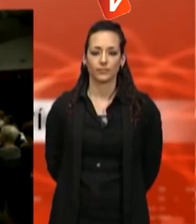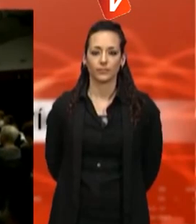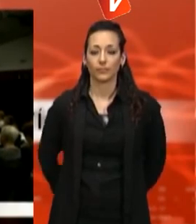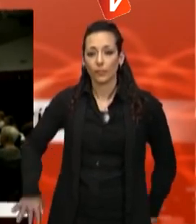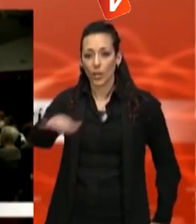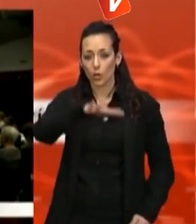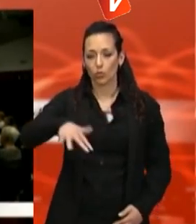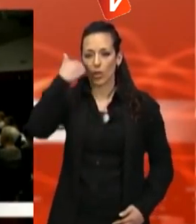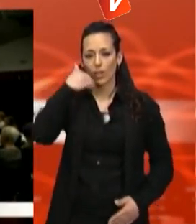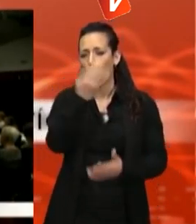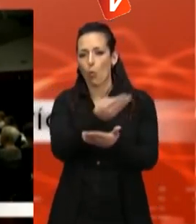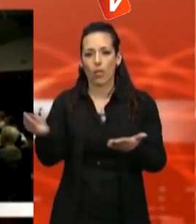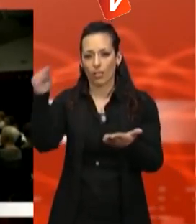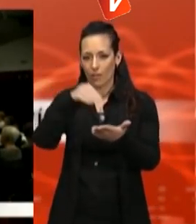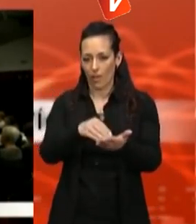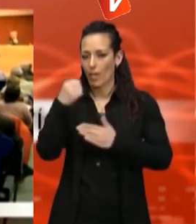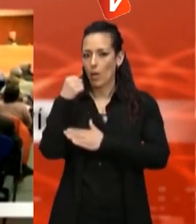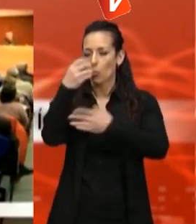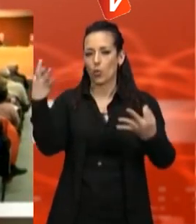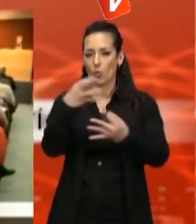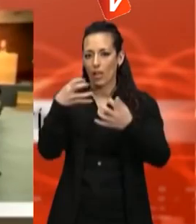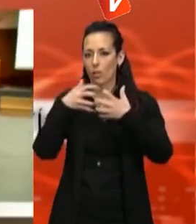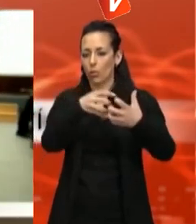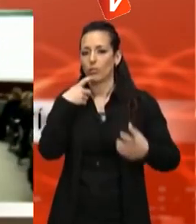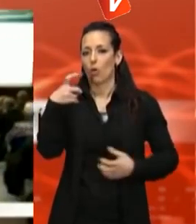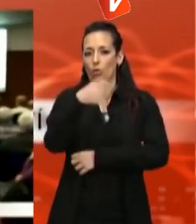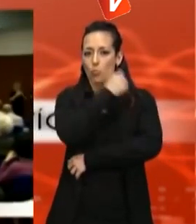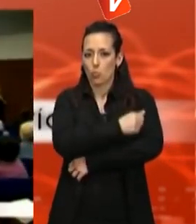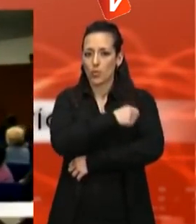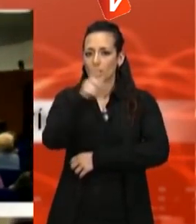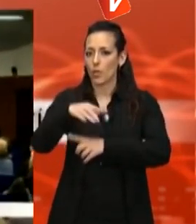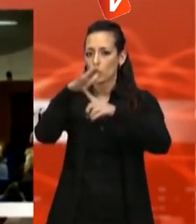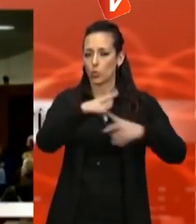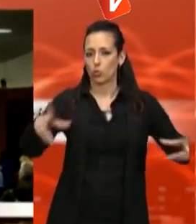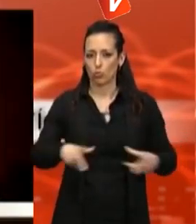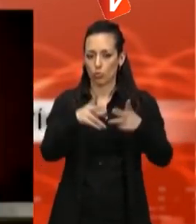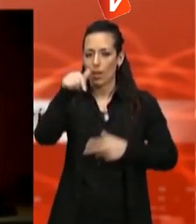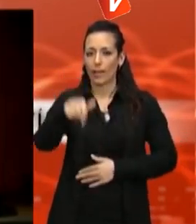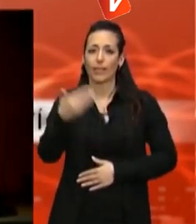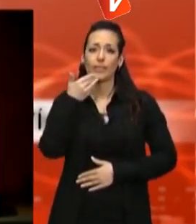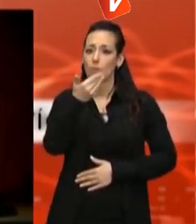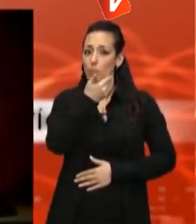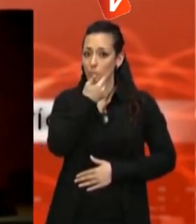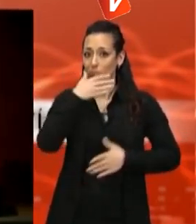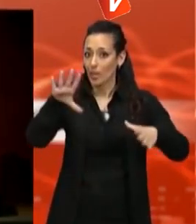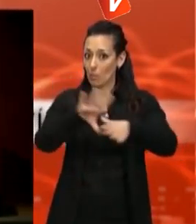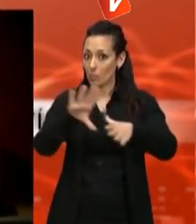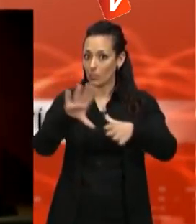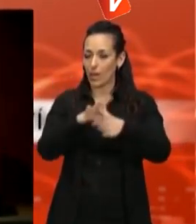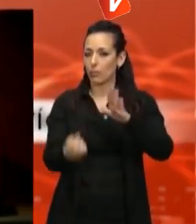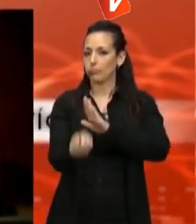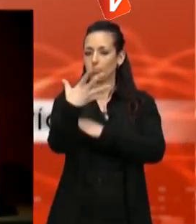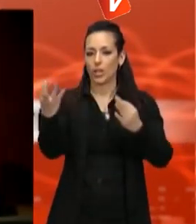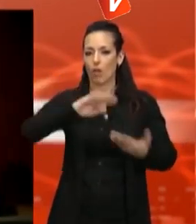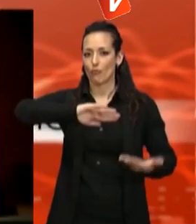Terrassa dona un nou impuls a la lluita contra la pobresa i l'exclusió social amb la Constitució aquest dimarts a la tarda del Fòrum de Ciutadania pel Compromís